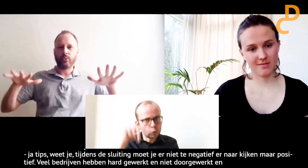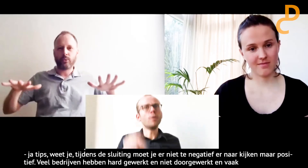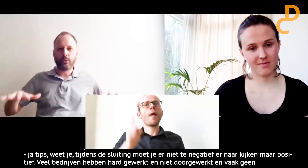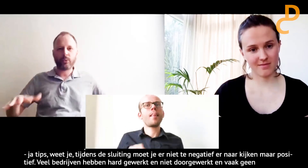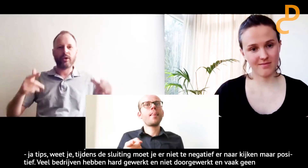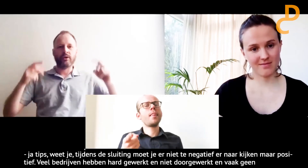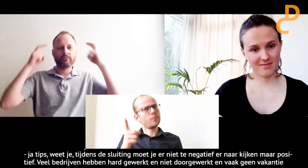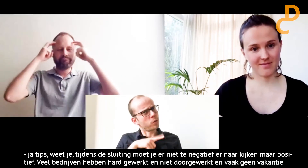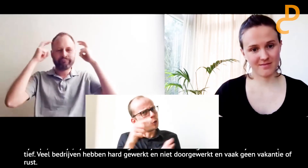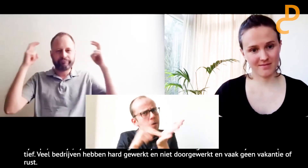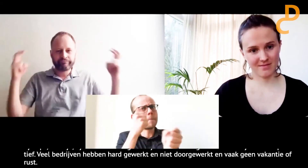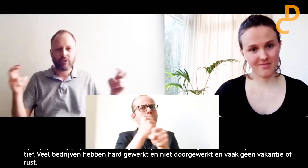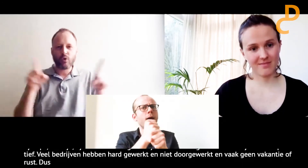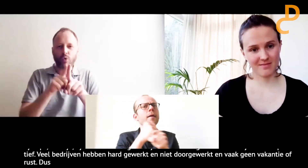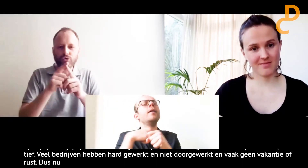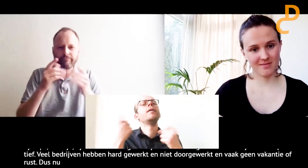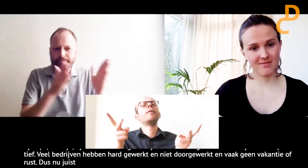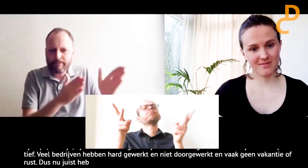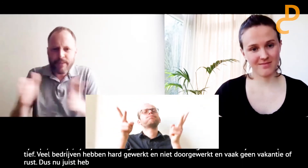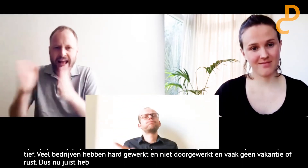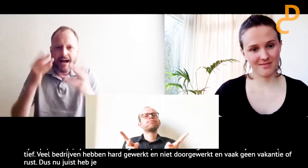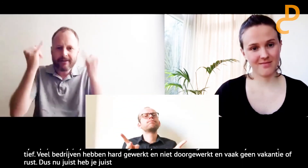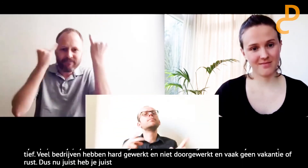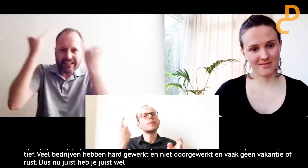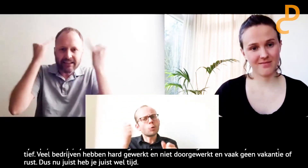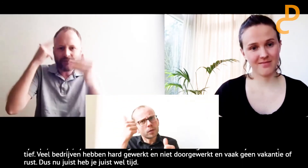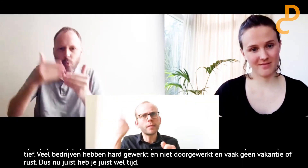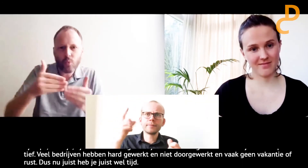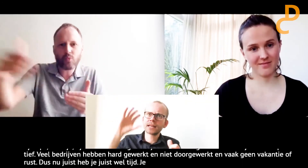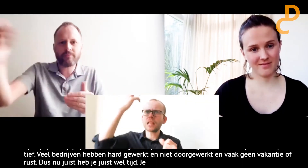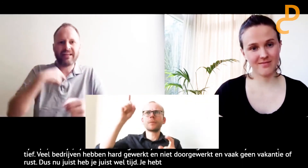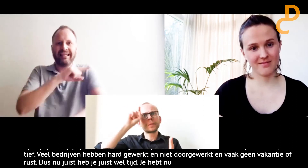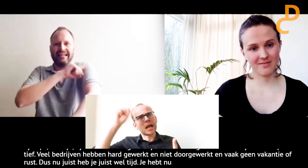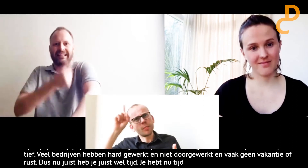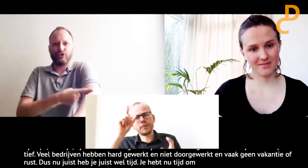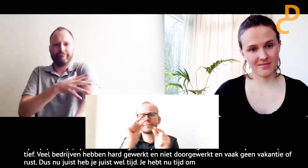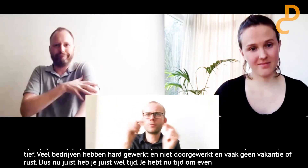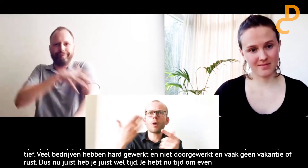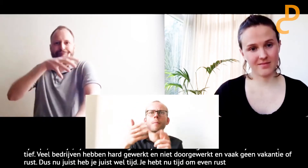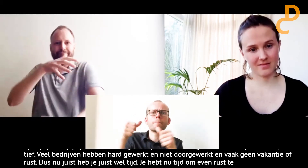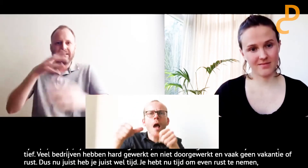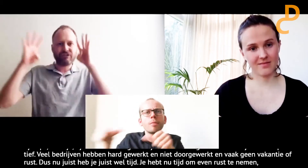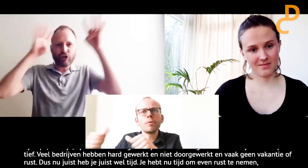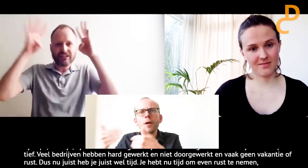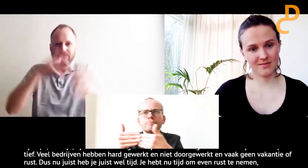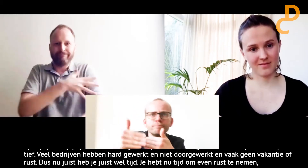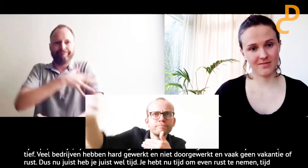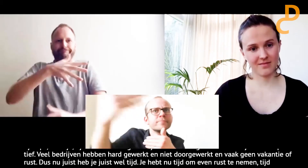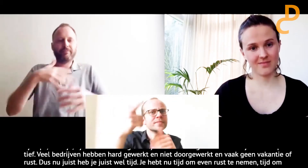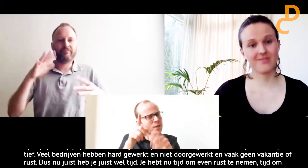Nu juist heb je juist wel tijd. Je hebt nu tijd om even rust te nemen. Tijd om weer creatieve ideeën te bedenken. En dingen te